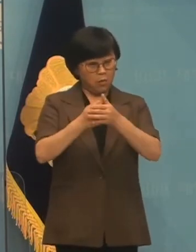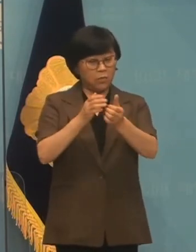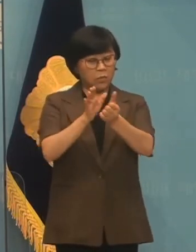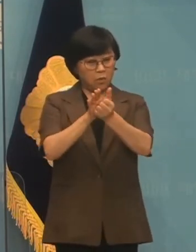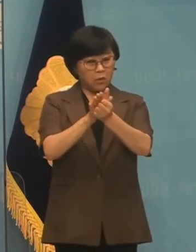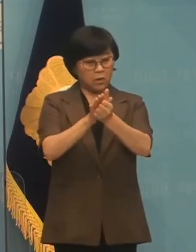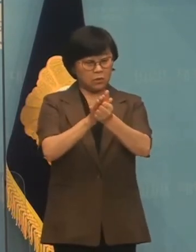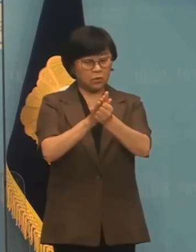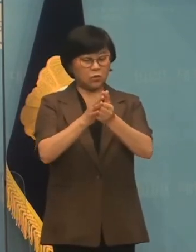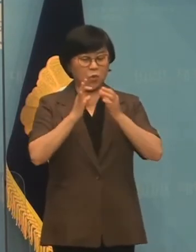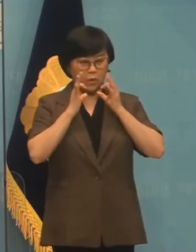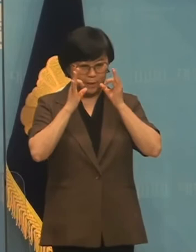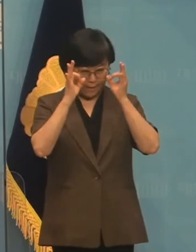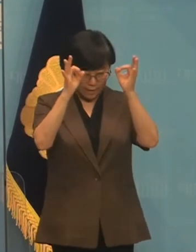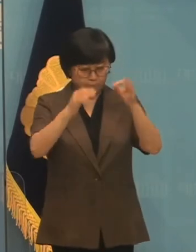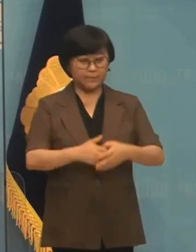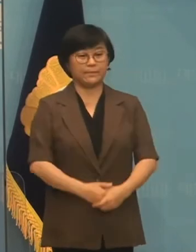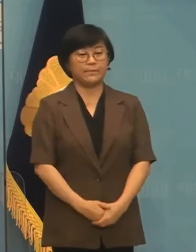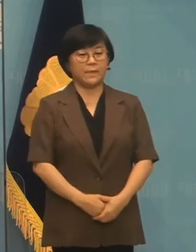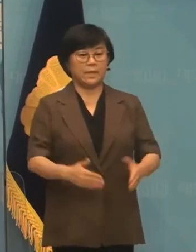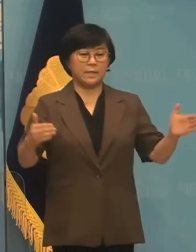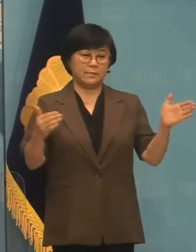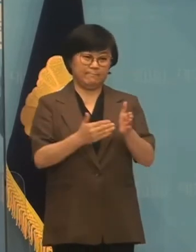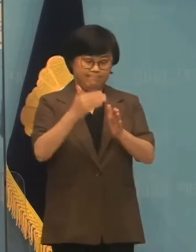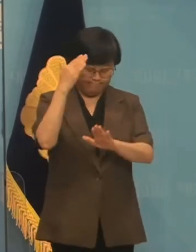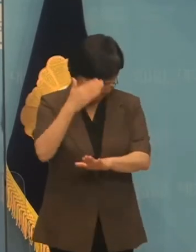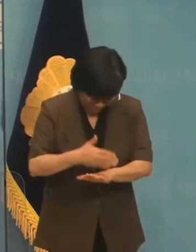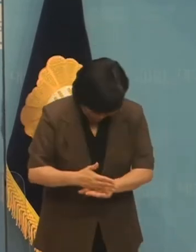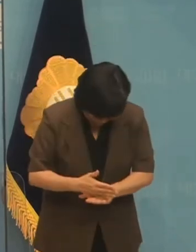최선을 다하겠습니다. 이상입니다.